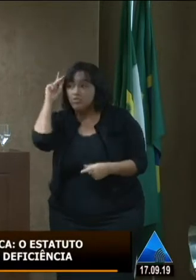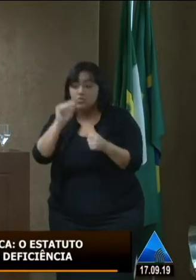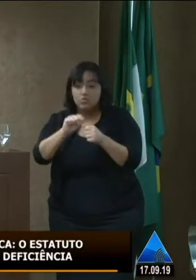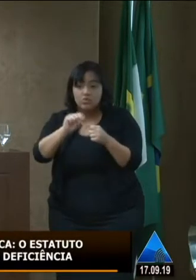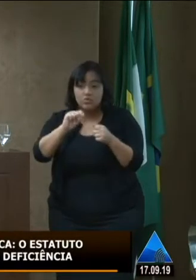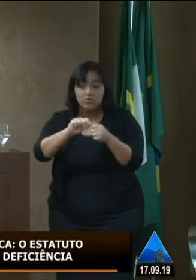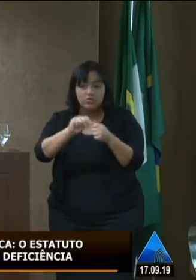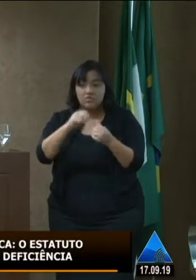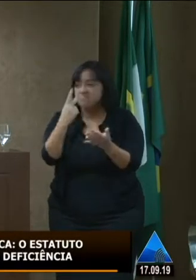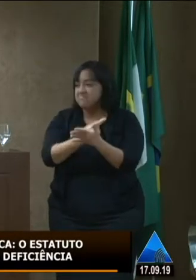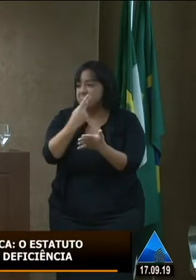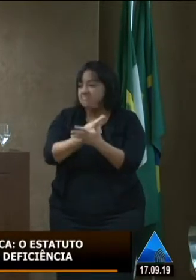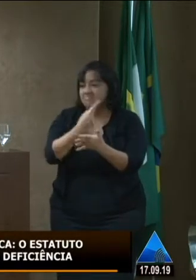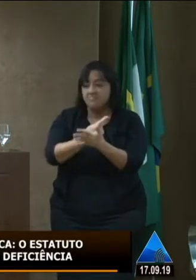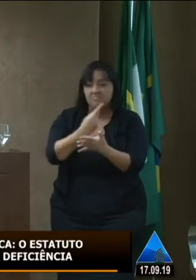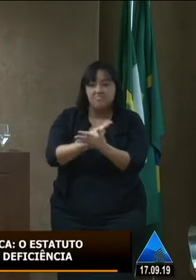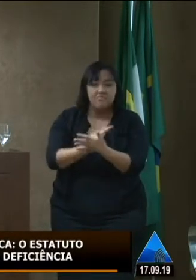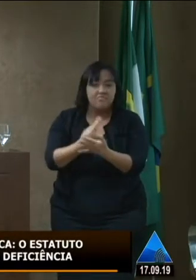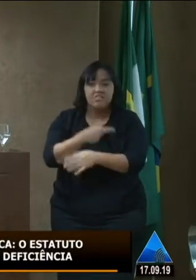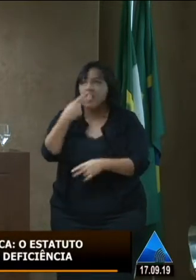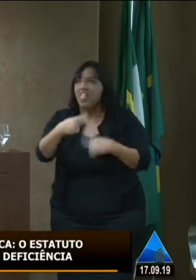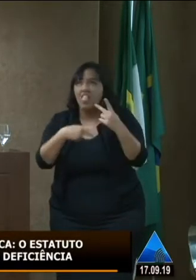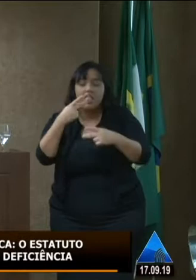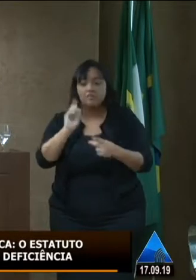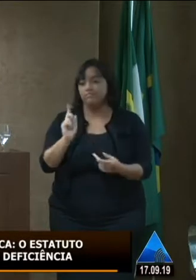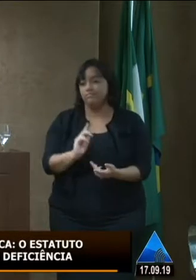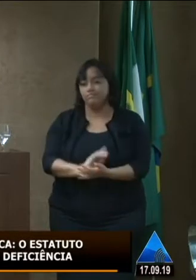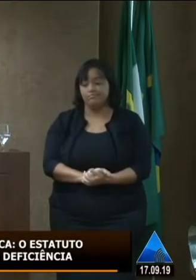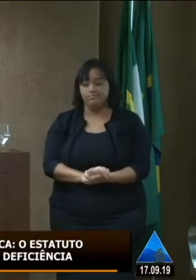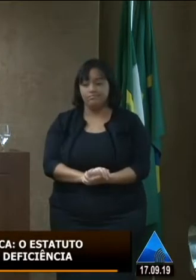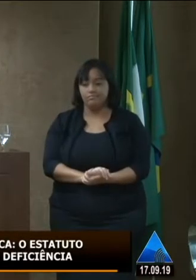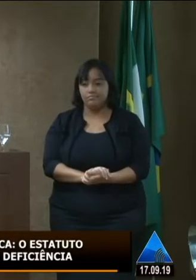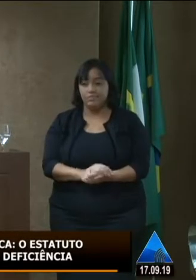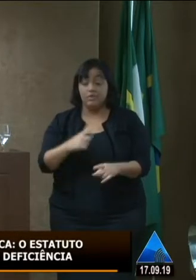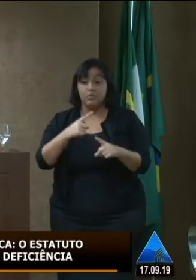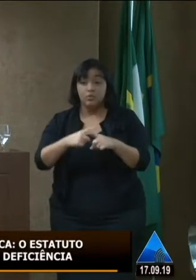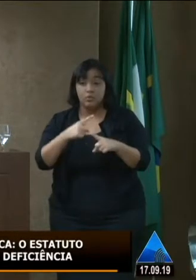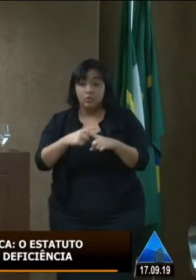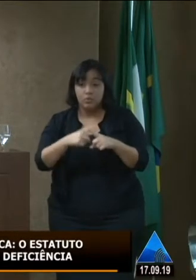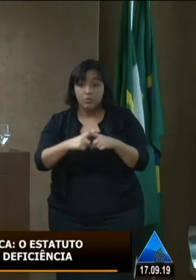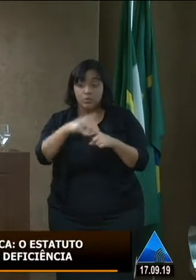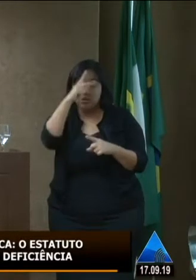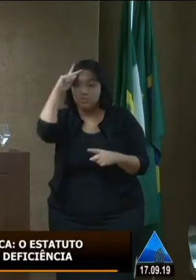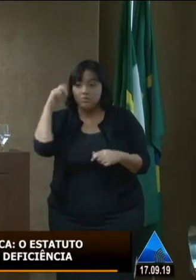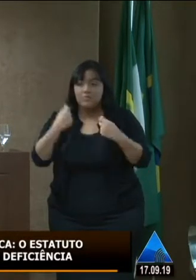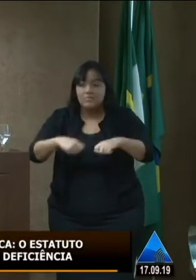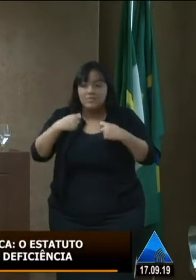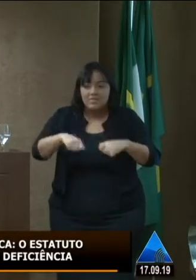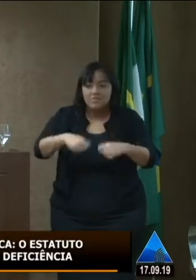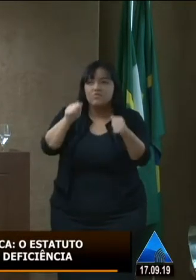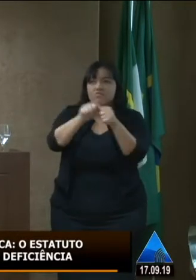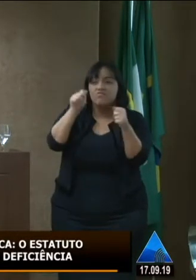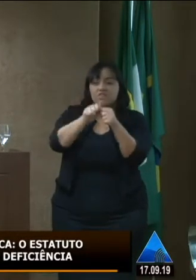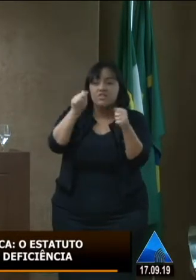balbúrdia porque elas fazem barulho não porque elas demandam com prioridade